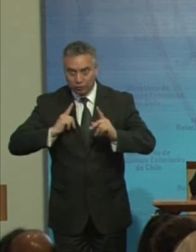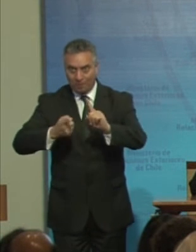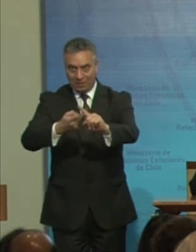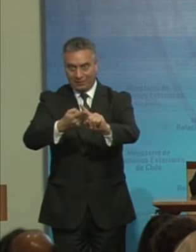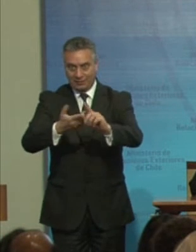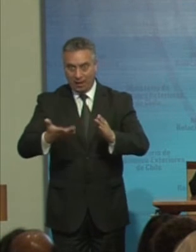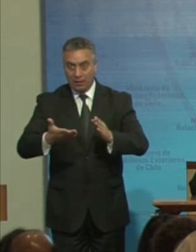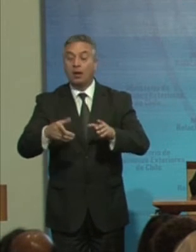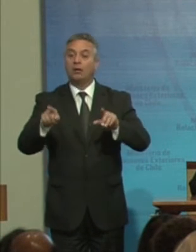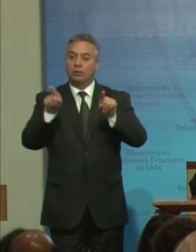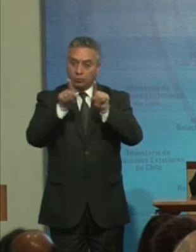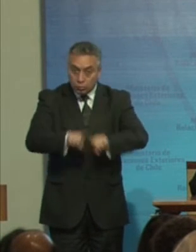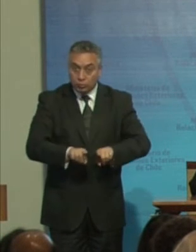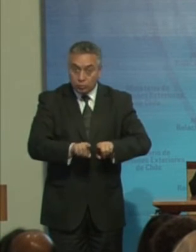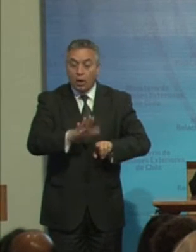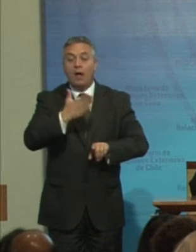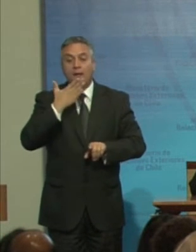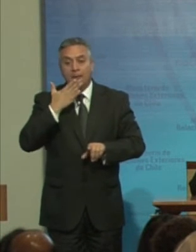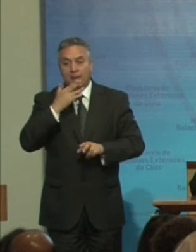Respetando Su diversidad